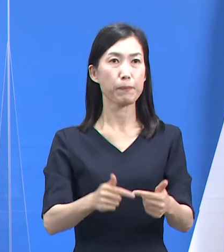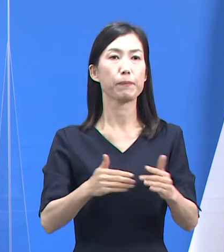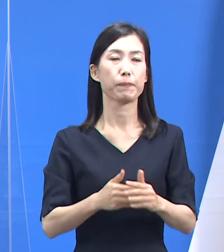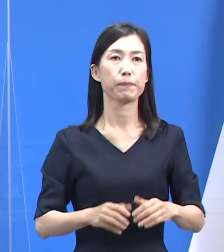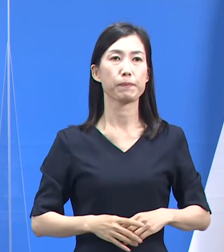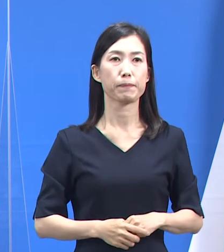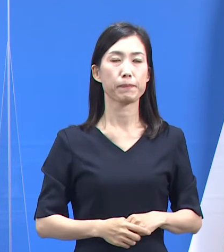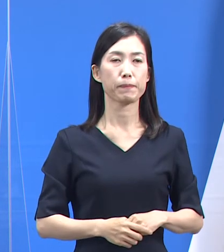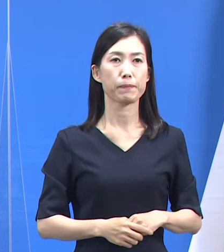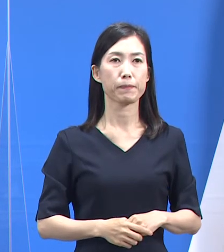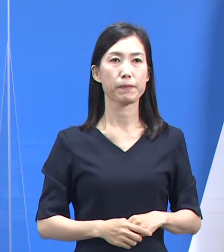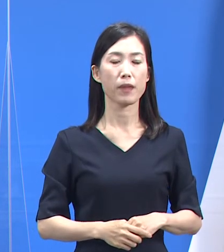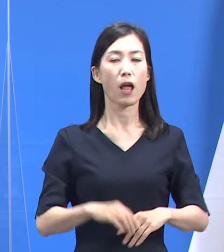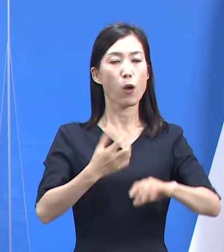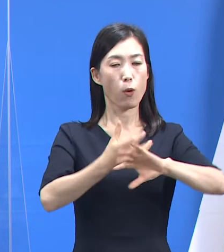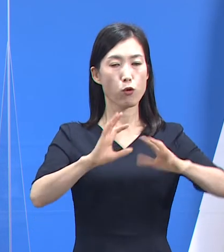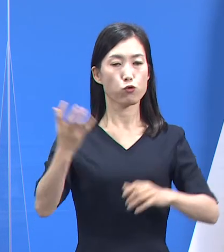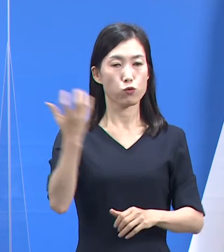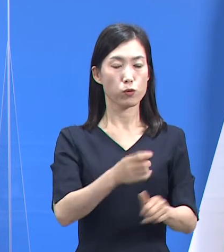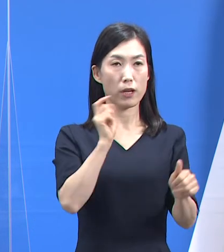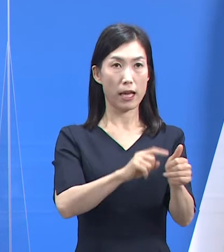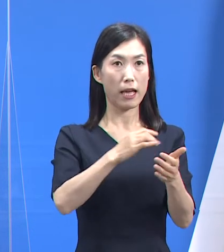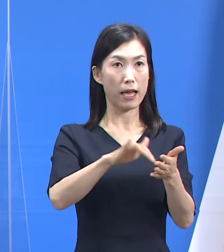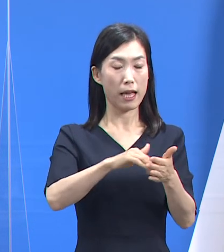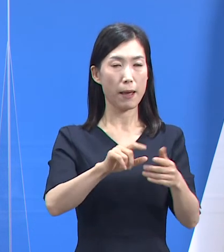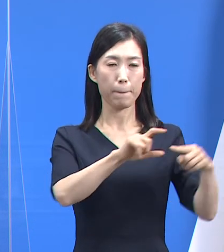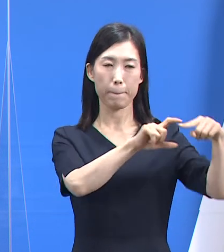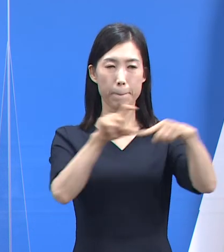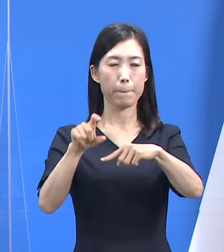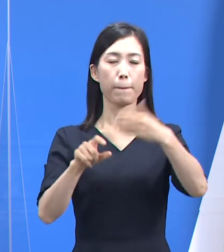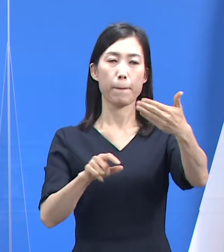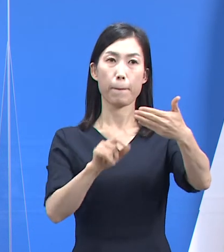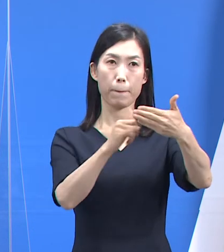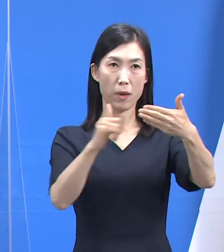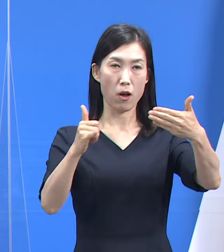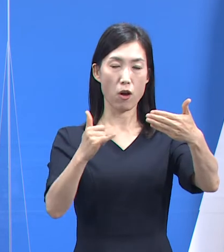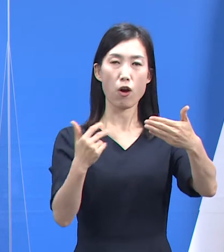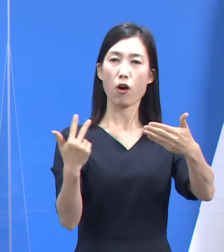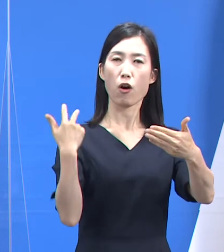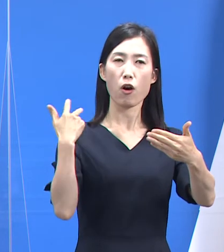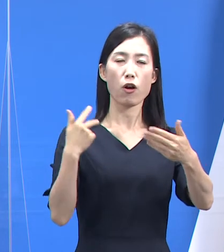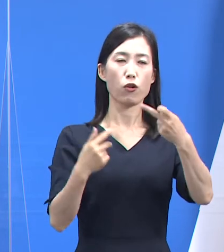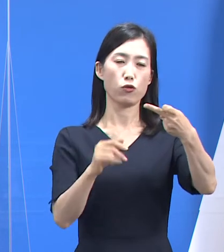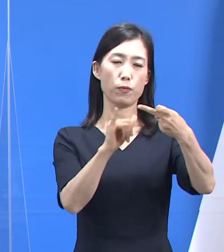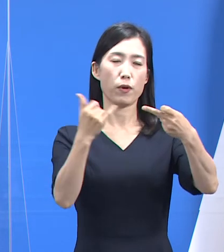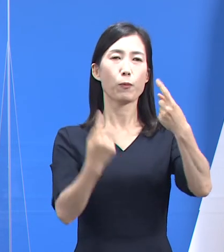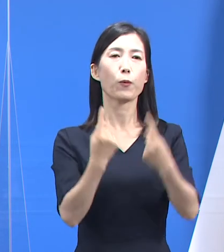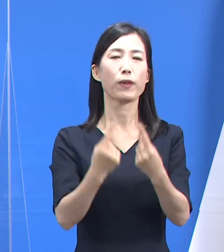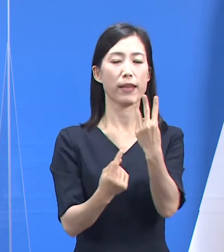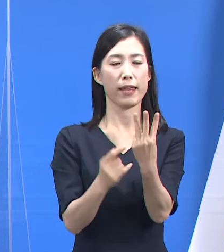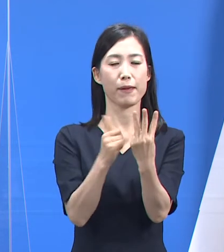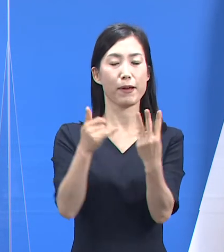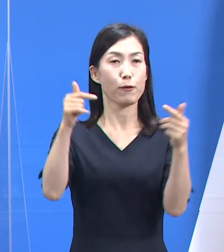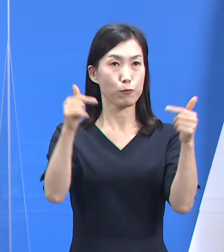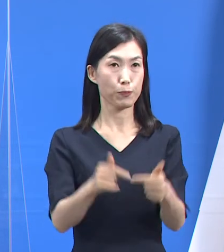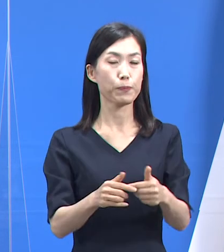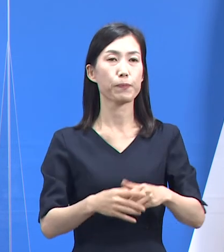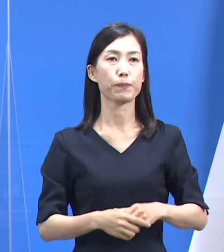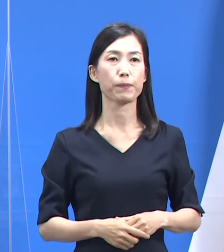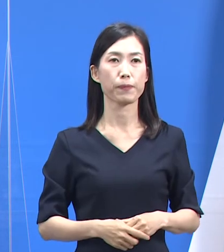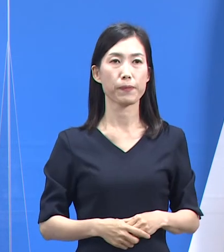외국인 확진자는 일평균 9명이었고 전주 12명 대비 3명 감소했습니다.